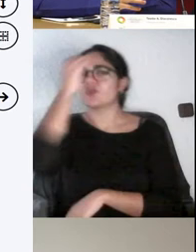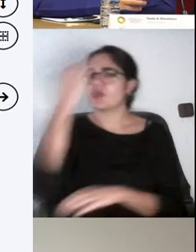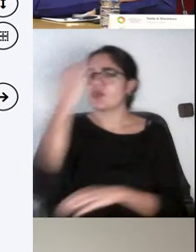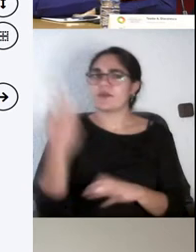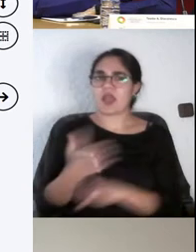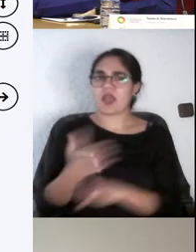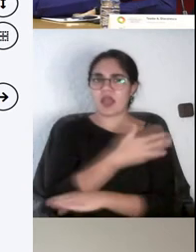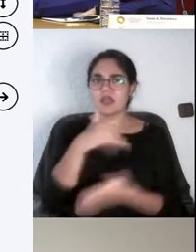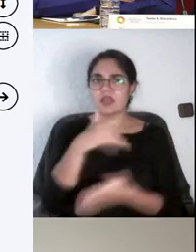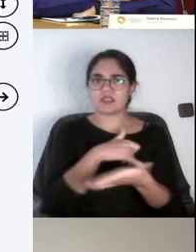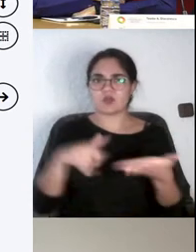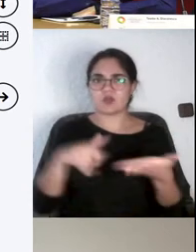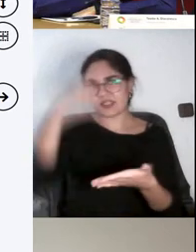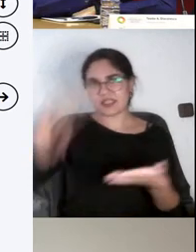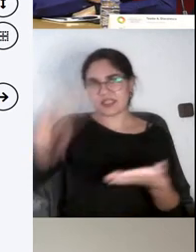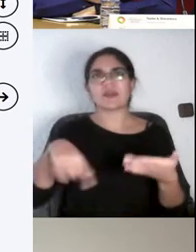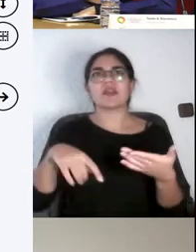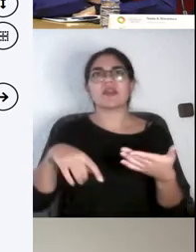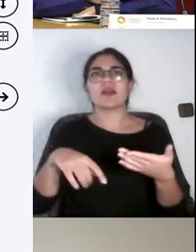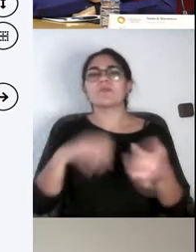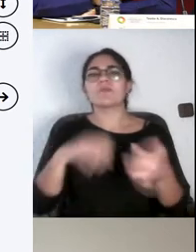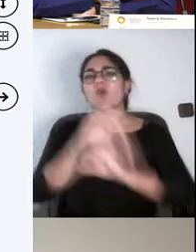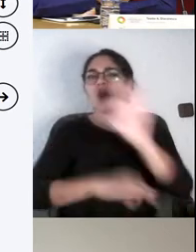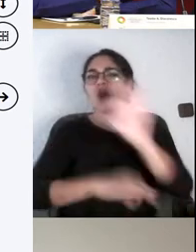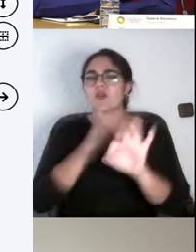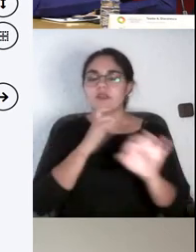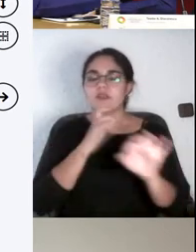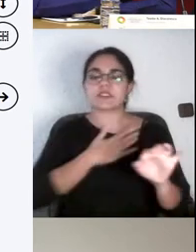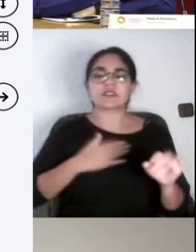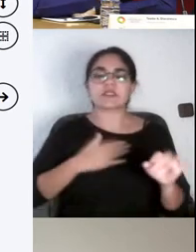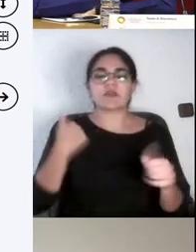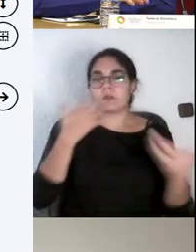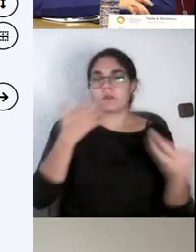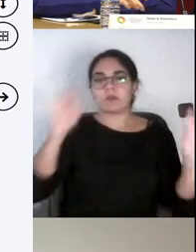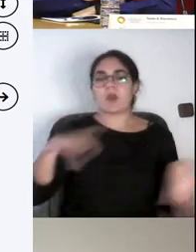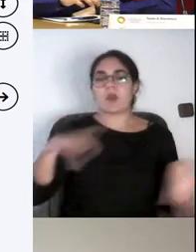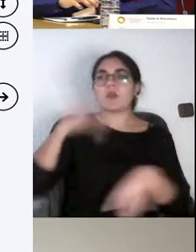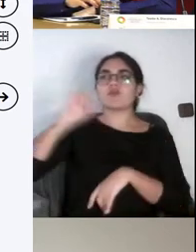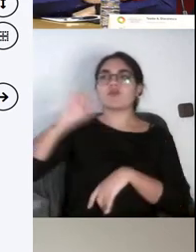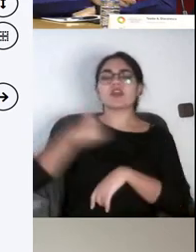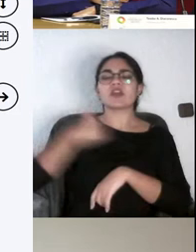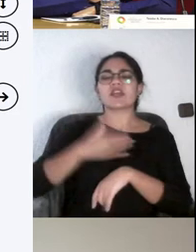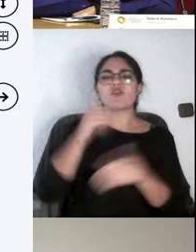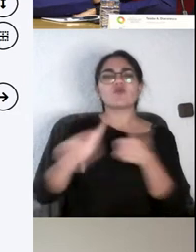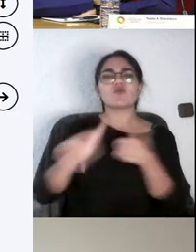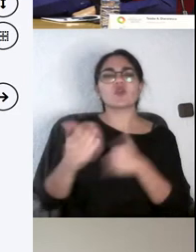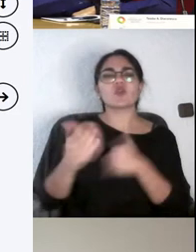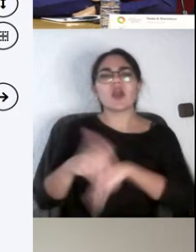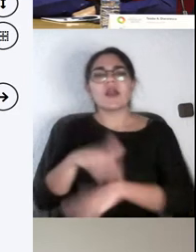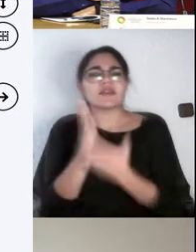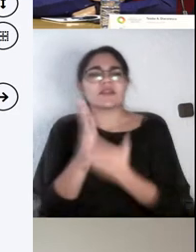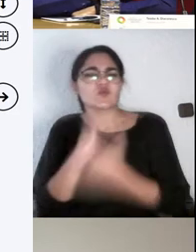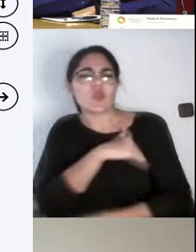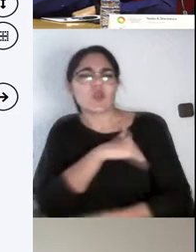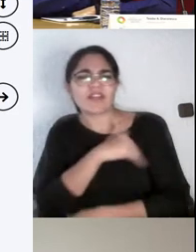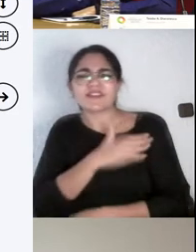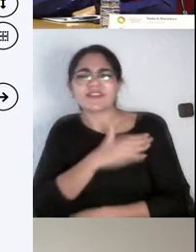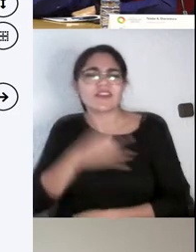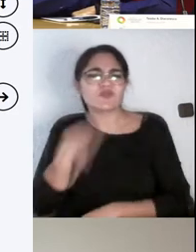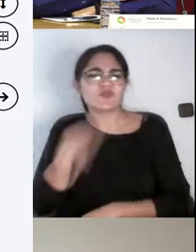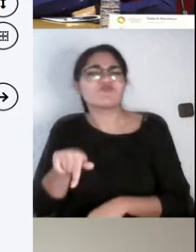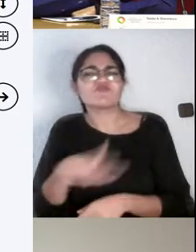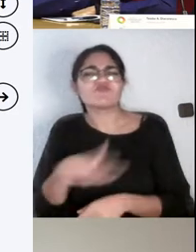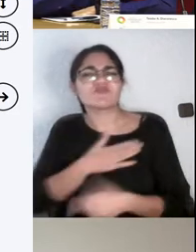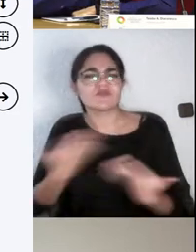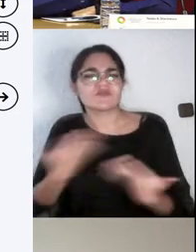oye, ¿qué es lo que quiero de mis estudiantes? Luego una coordinación más lineal por curso aproximadamente, que luego